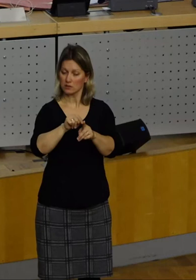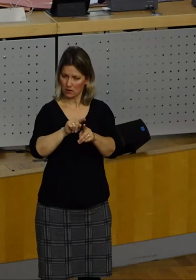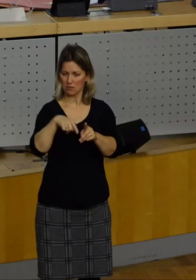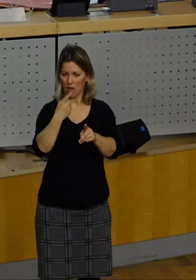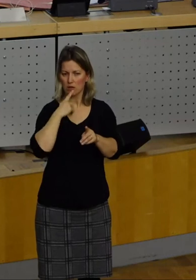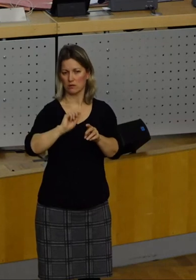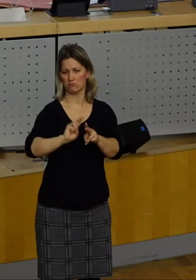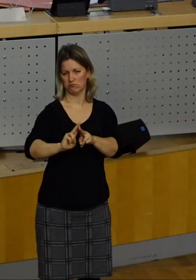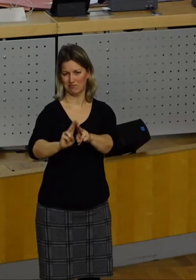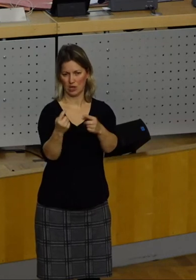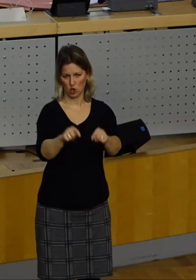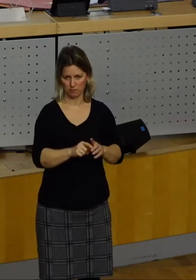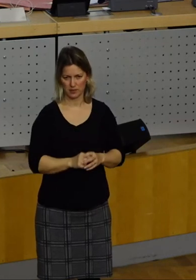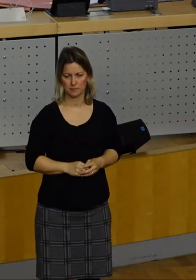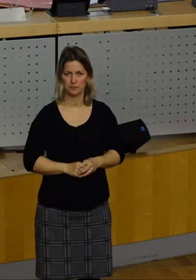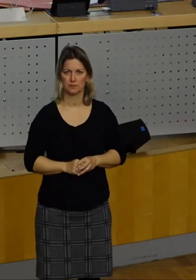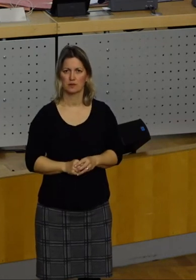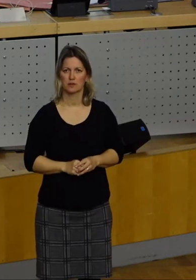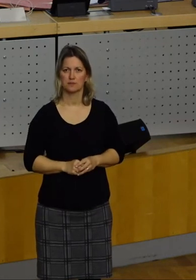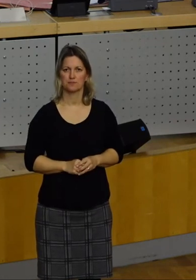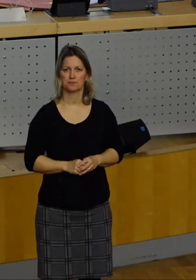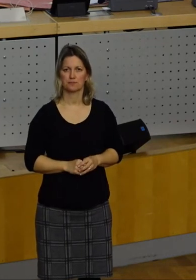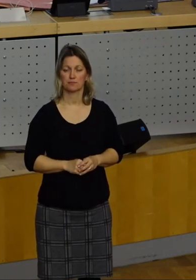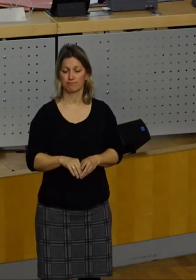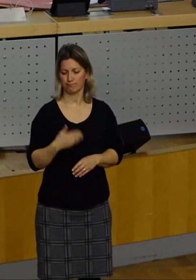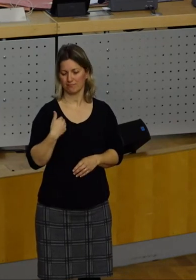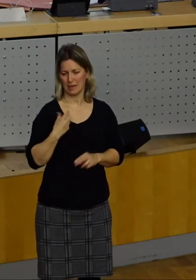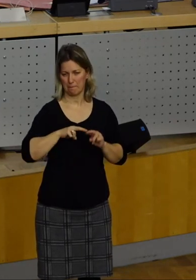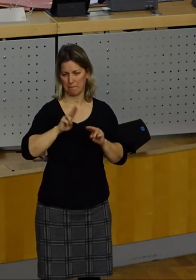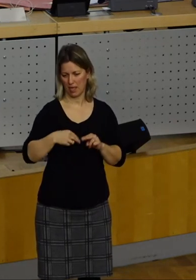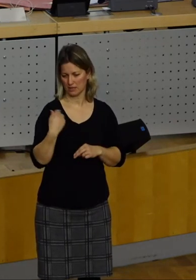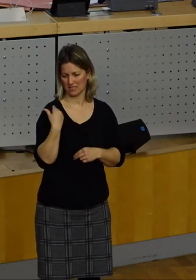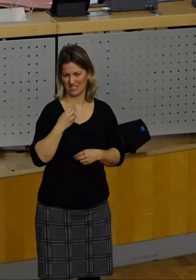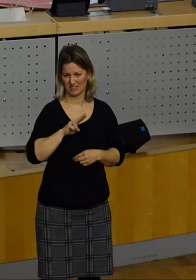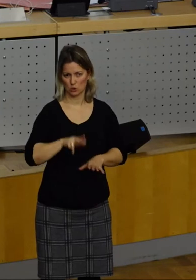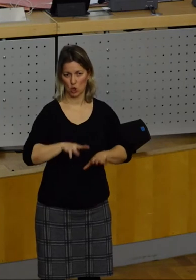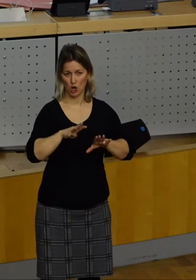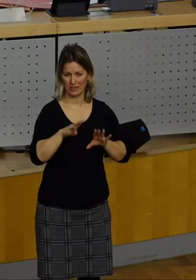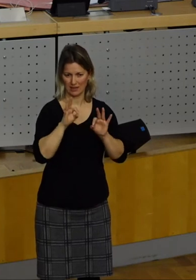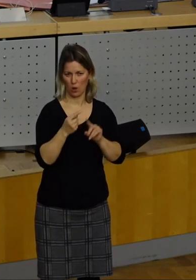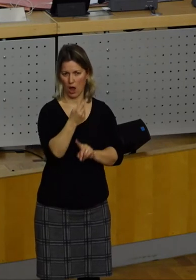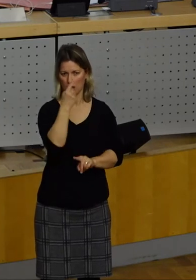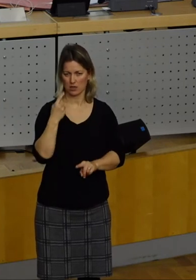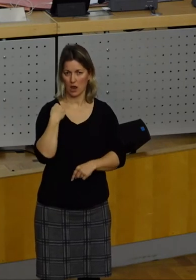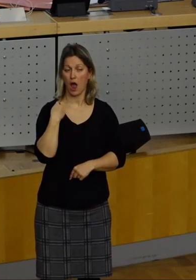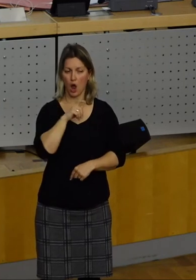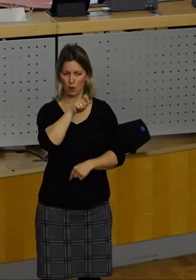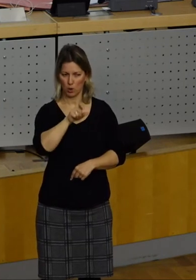entschärft wird. Und wir haben im März 2019, vor ziemlich genau einem Jahr, eine